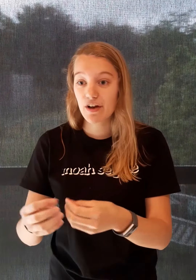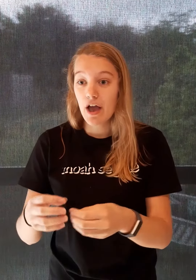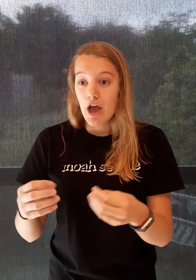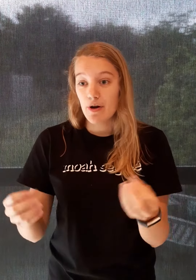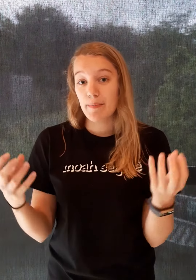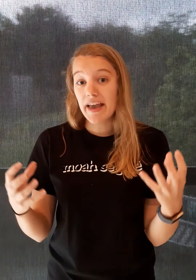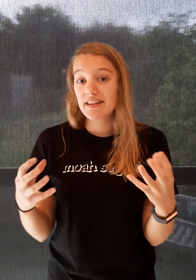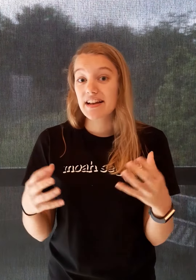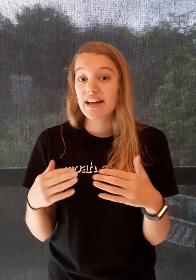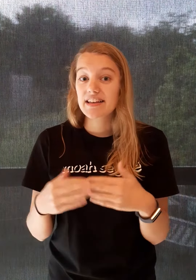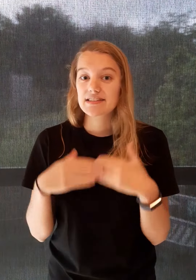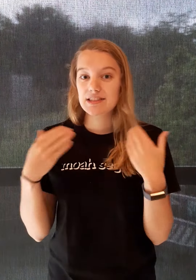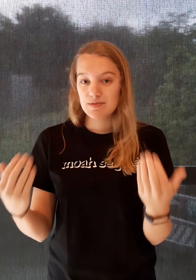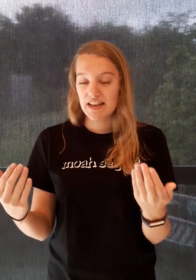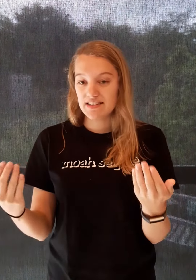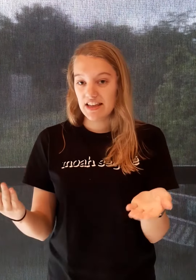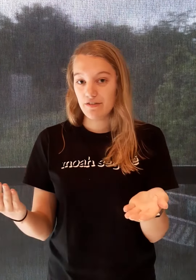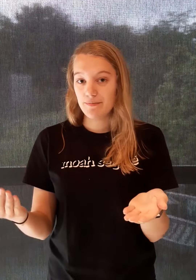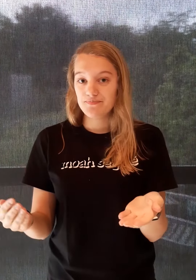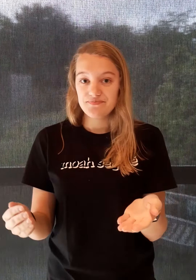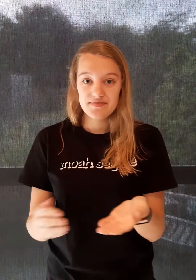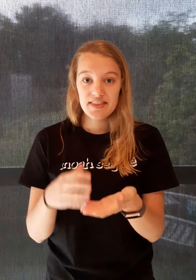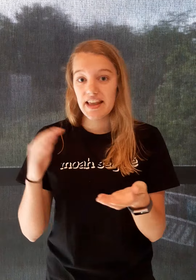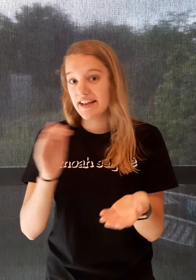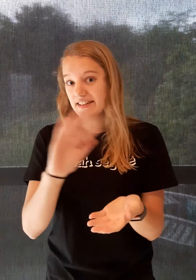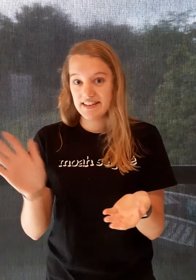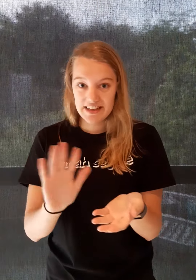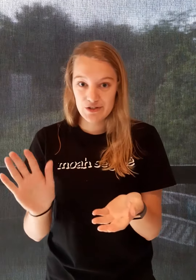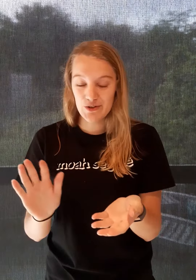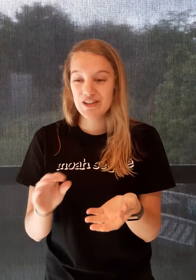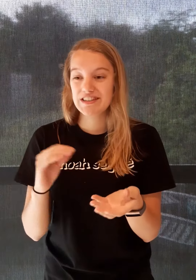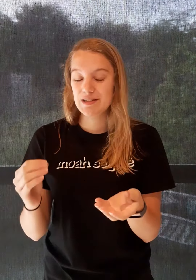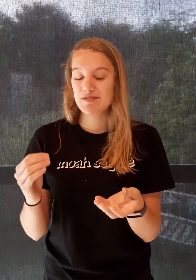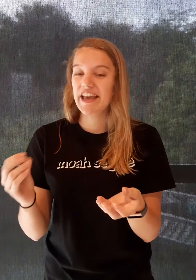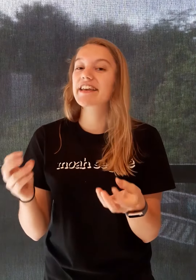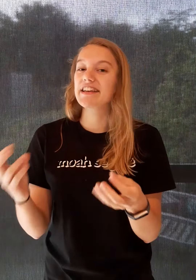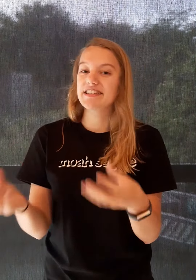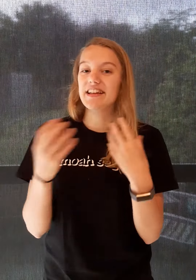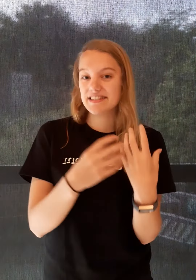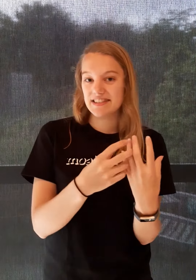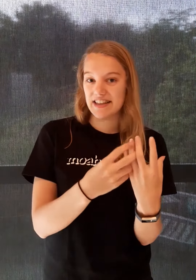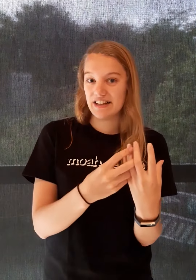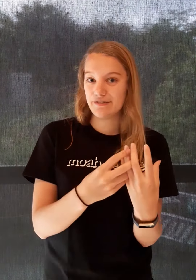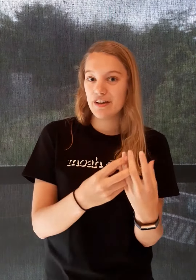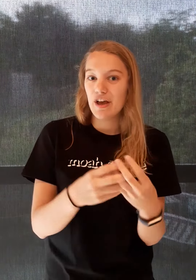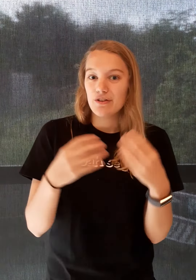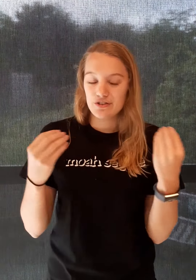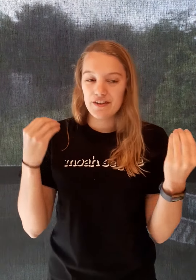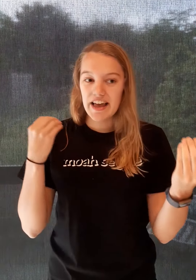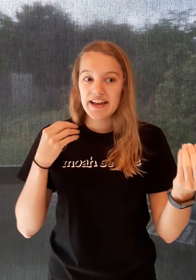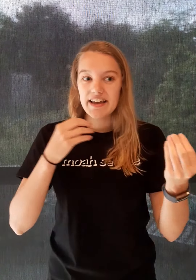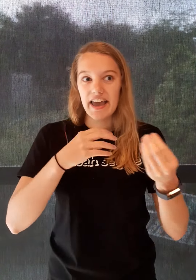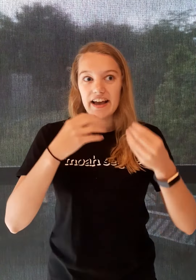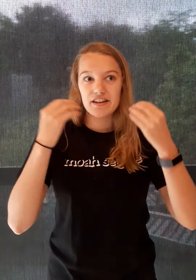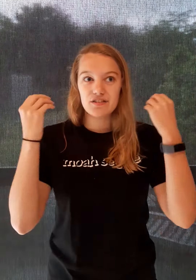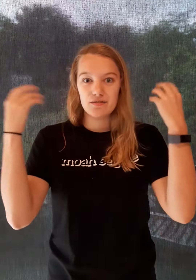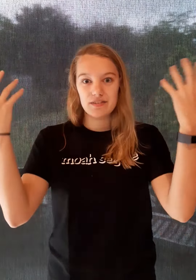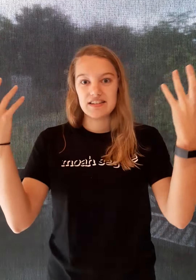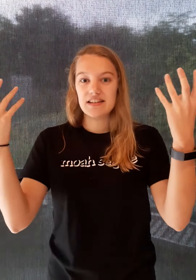waarbij je de leerlingen tips gaat geven. En geen zorgen, die tips krijg je in de lessen zelf. Dus vandaag ga je eigenlijk tijdens de